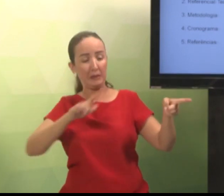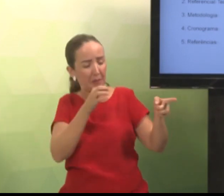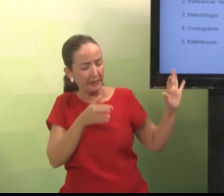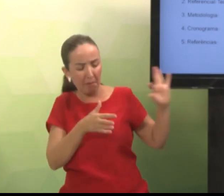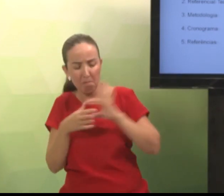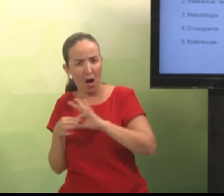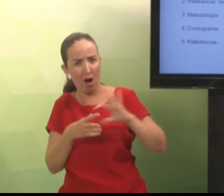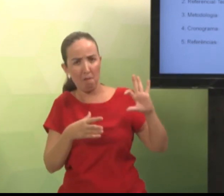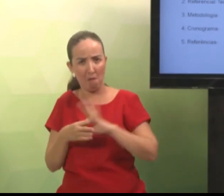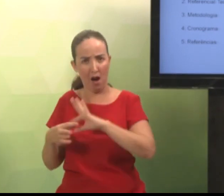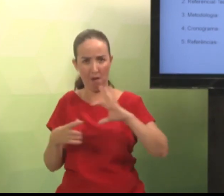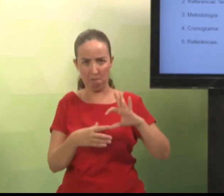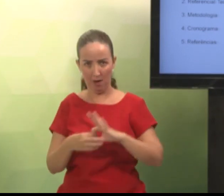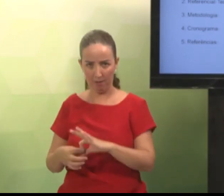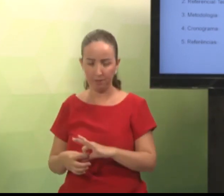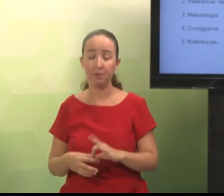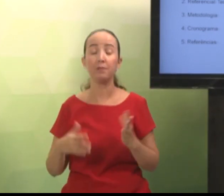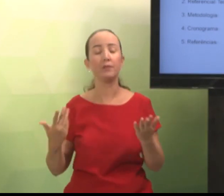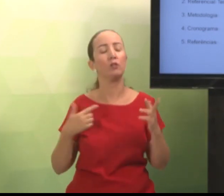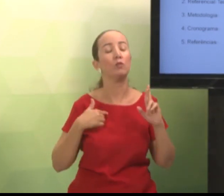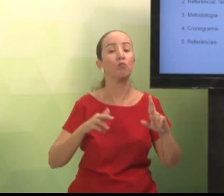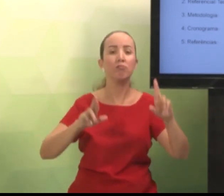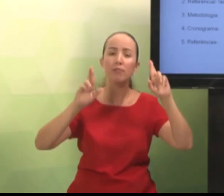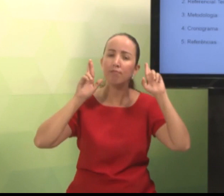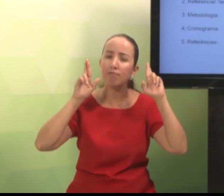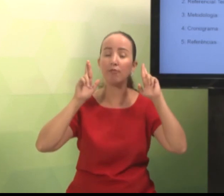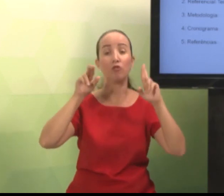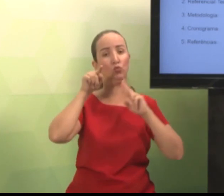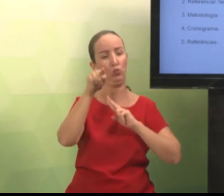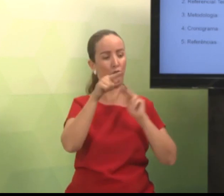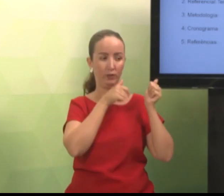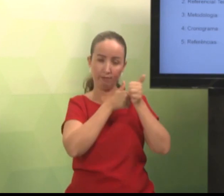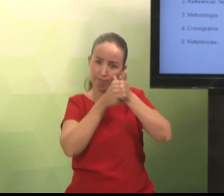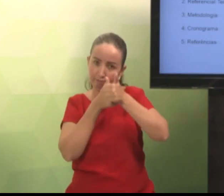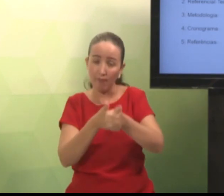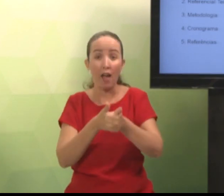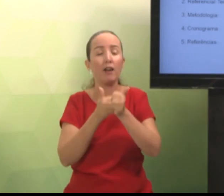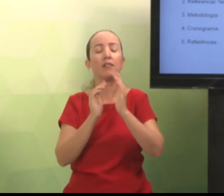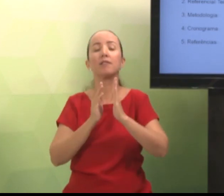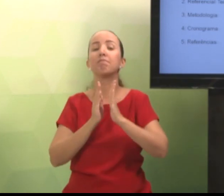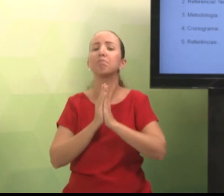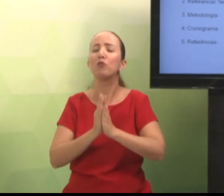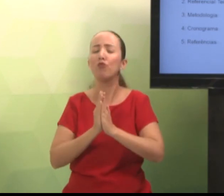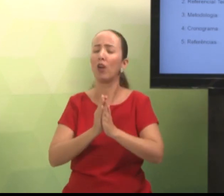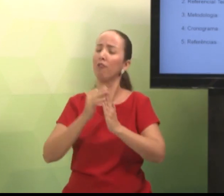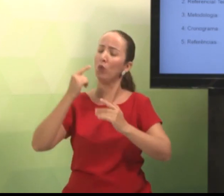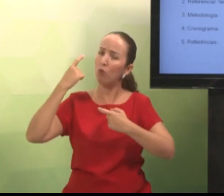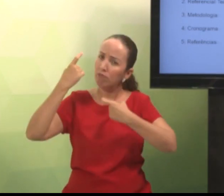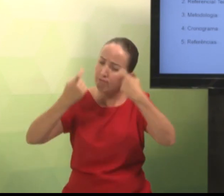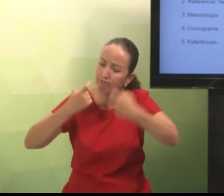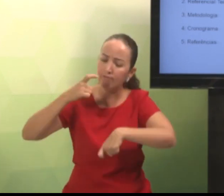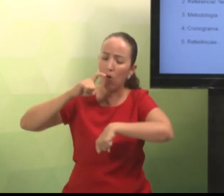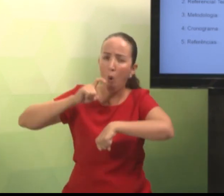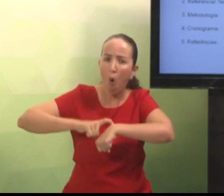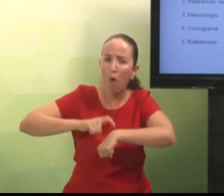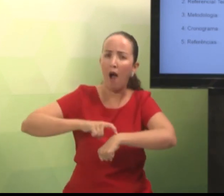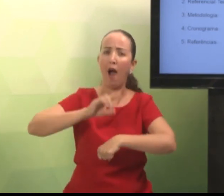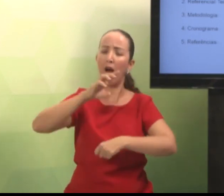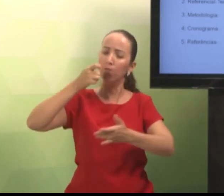uso, que você consultou. Então, de forma contextualizada. Torço para que você siga esses passos. Preocupem-se